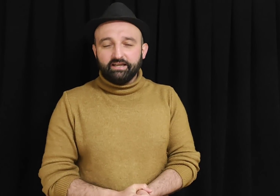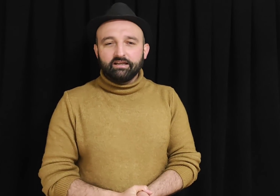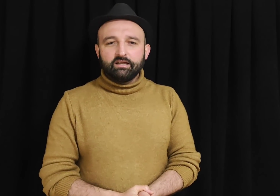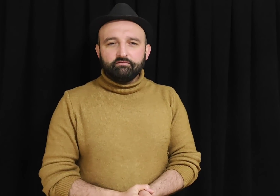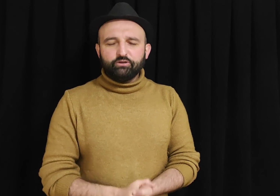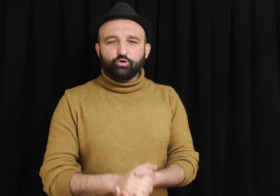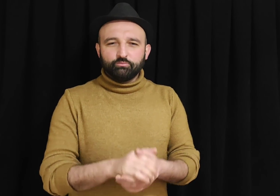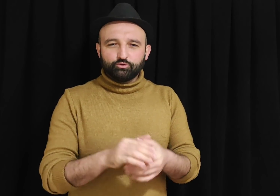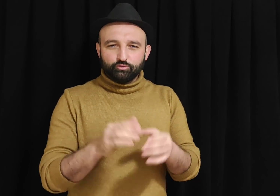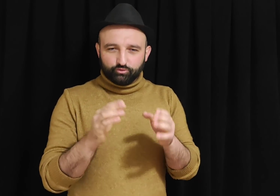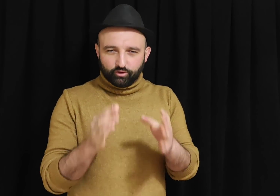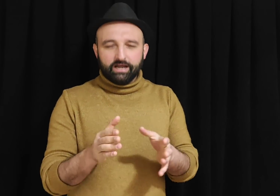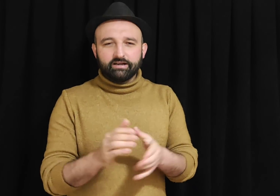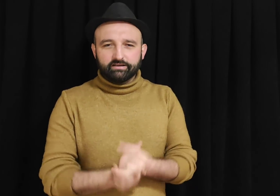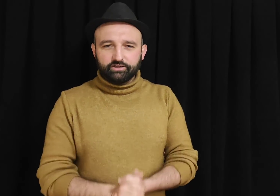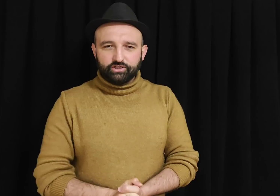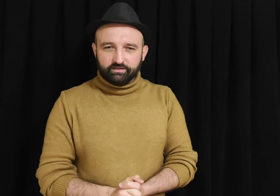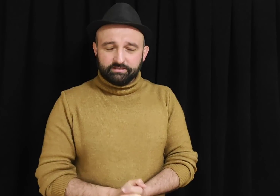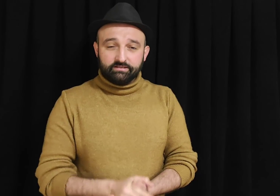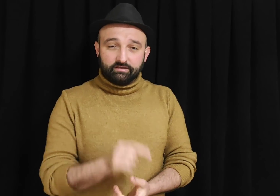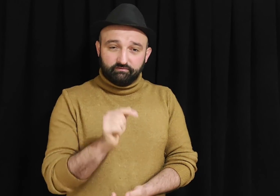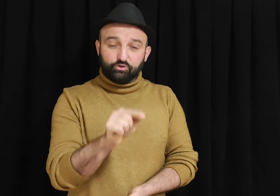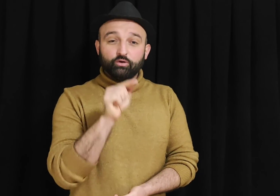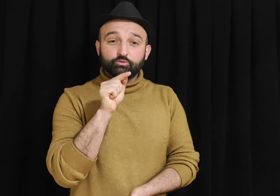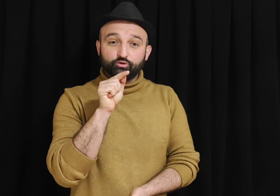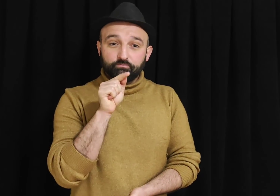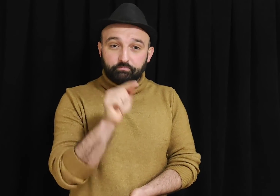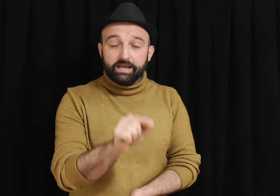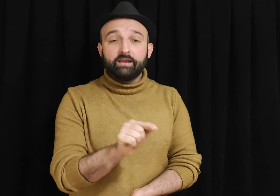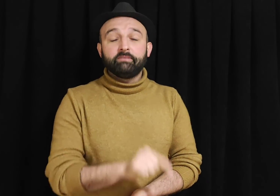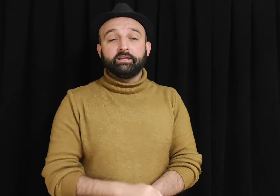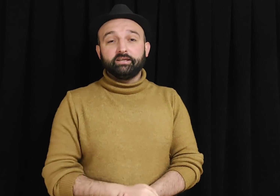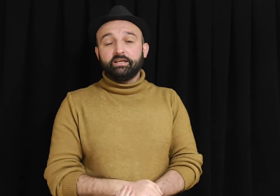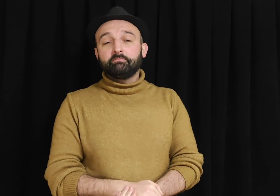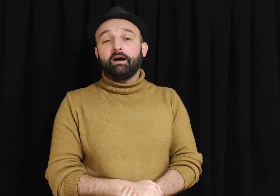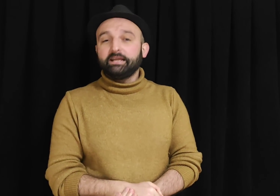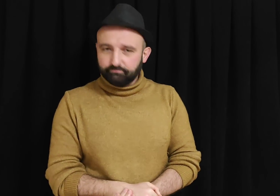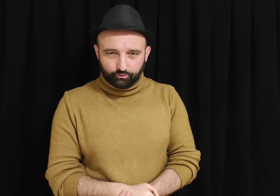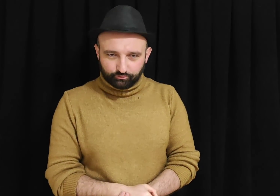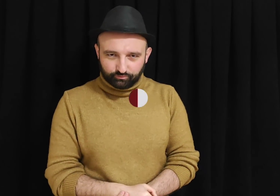videomuzu gören kardeşlerimiz videomuzu beğenmeyi ihmal etmiyoruz.